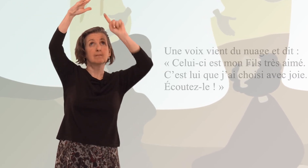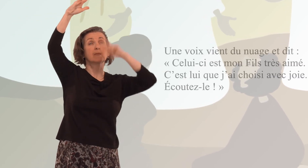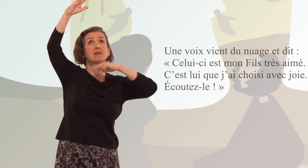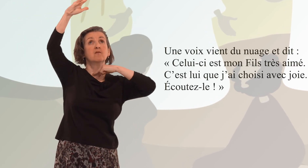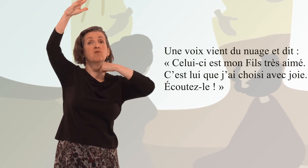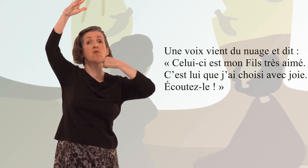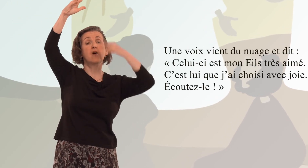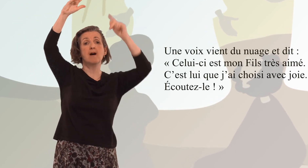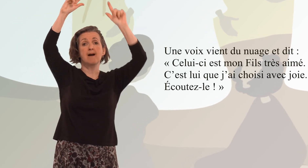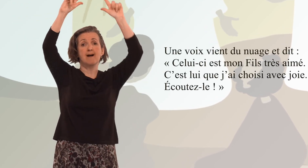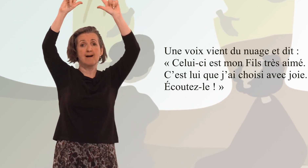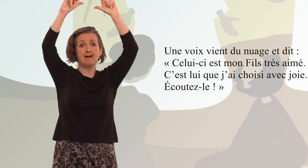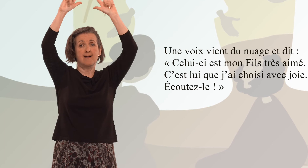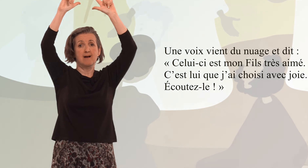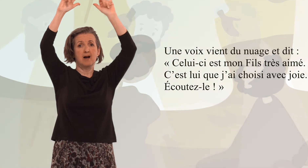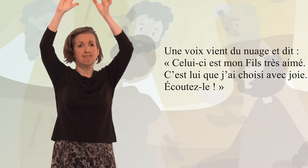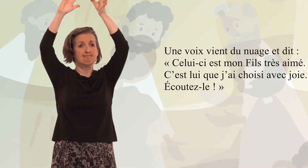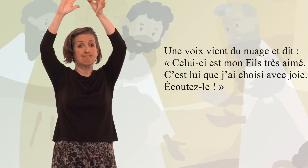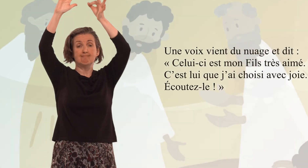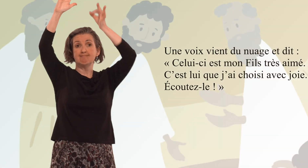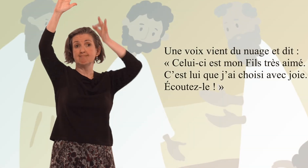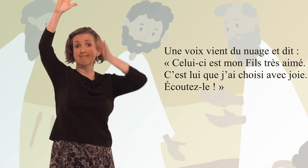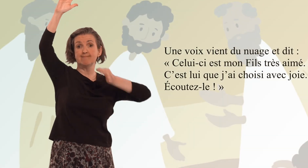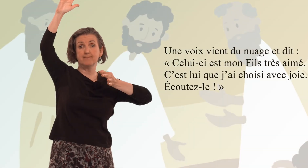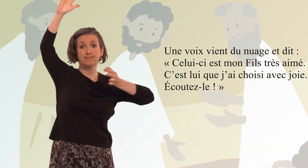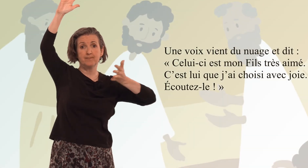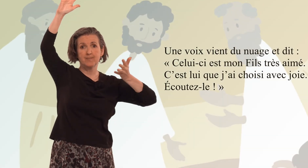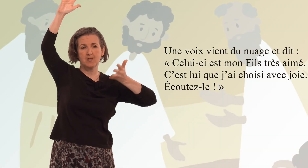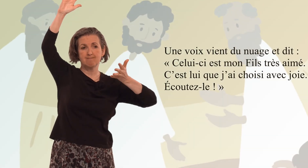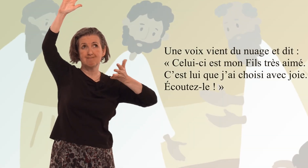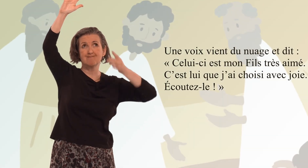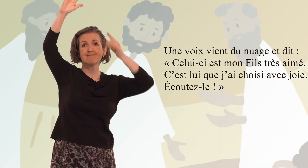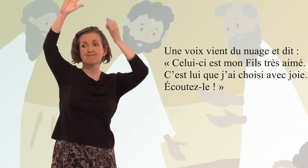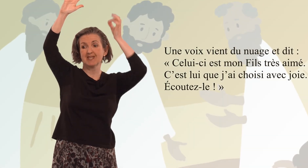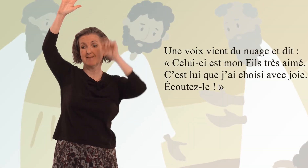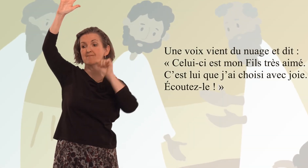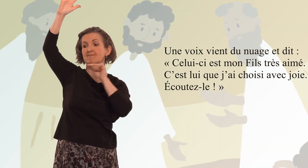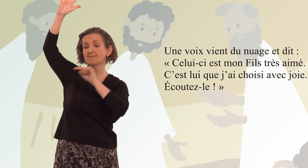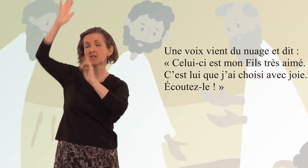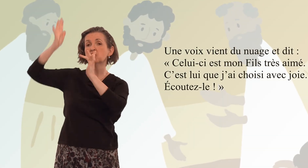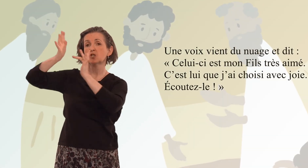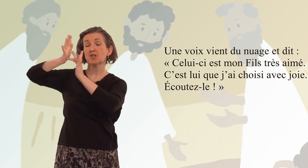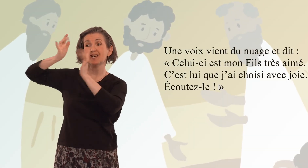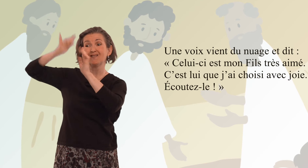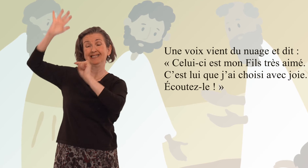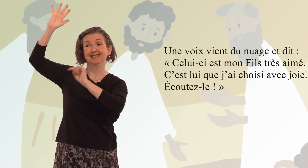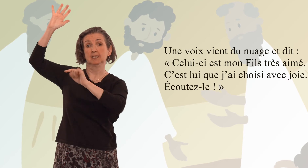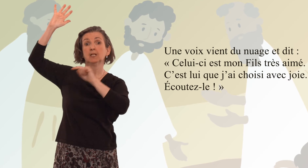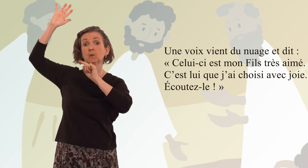Une voix vient du nuage et dit « Celui-ci est mon fils très aimé.